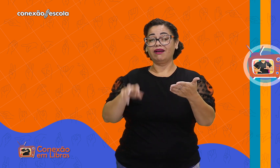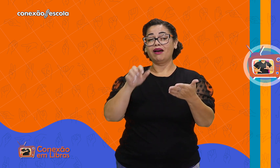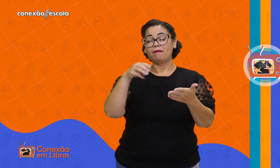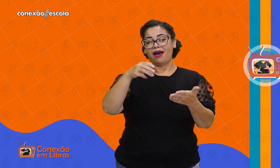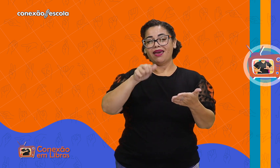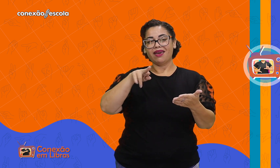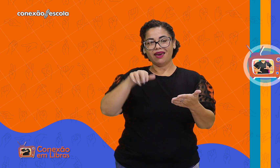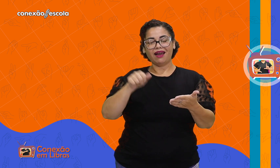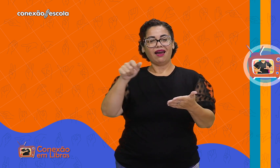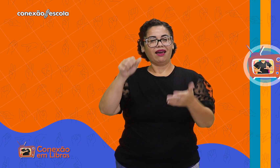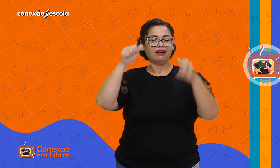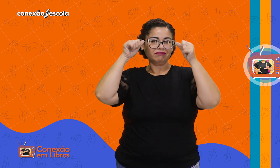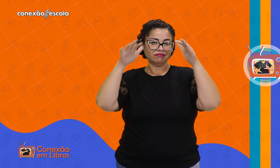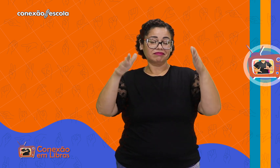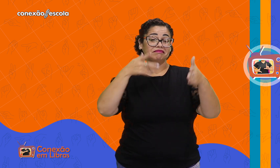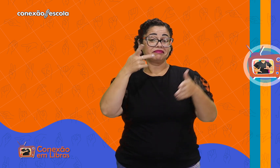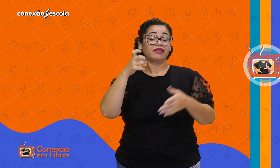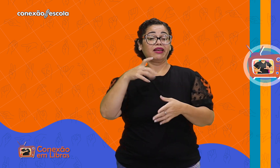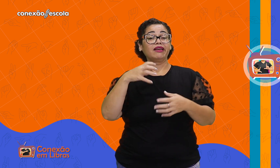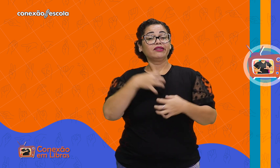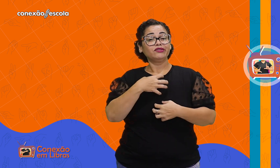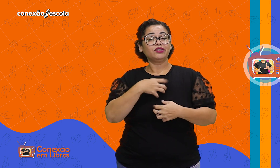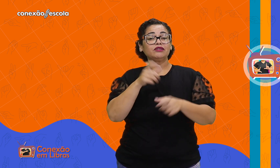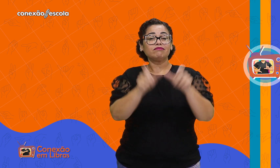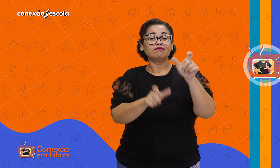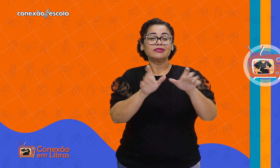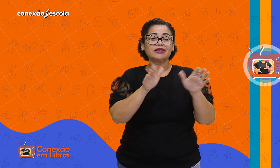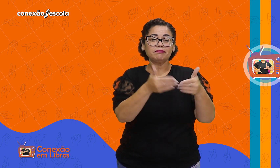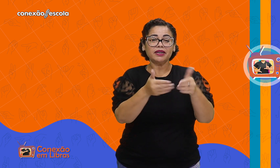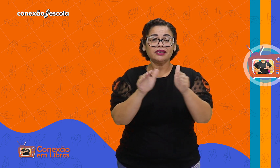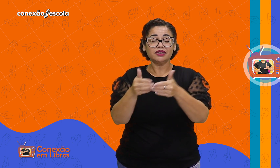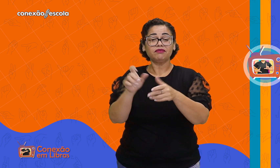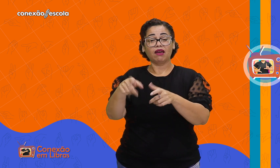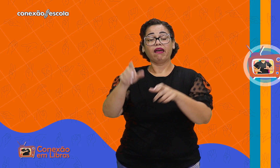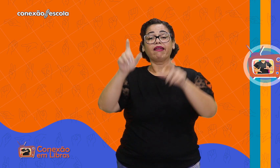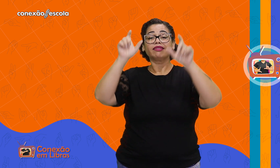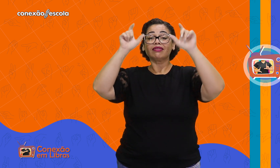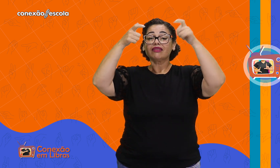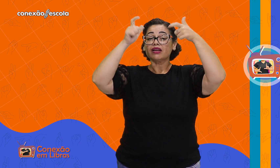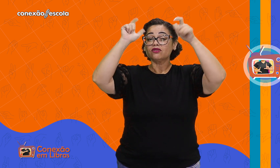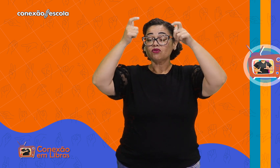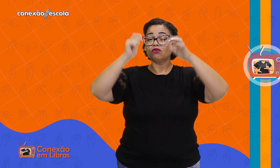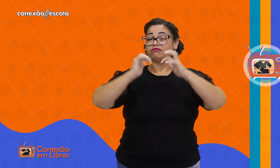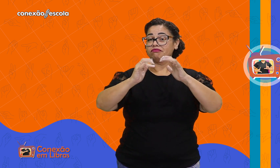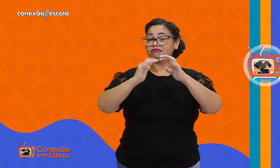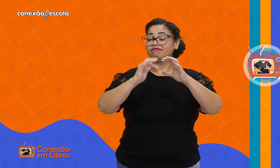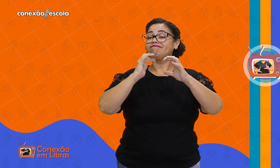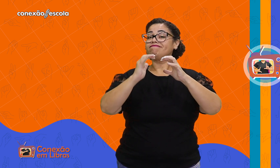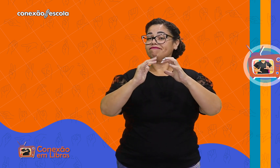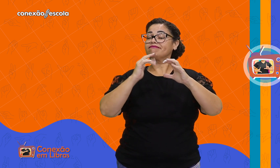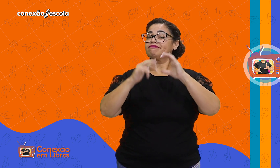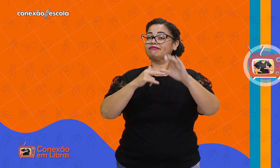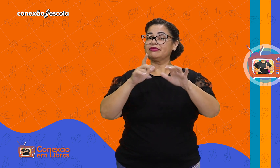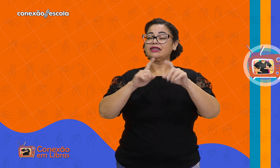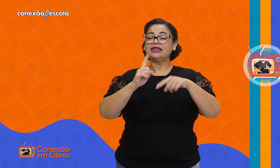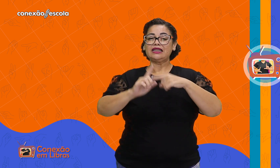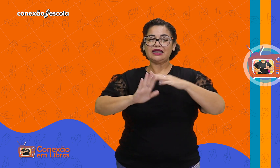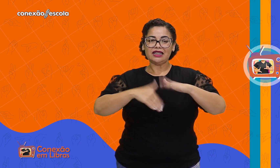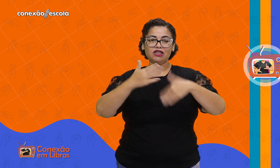autora Maíra Gaiato, o autismo é considerado uma condição mais especificamente um transtorno do neurodesenvolvimento.